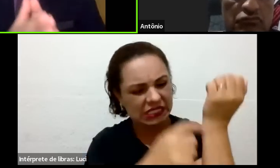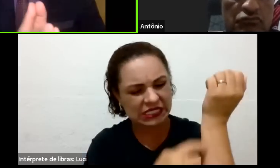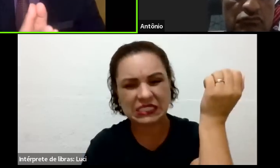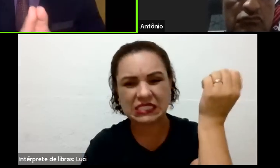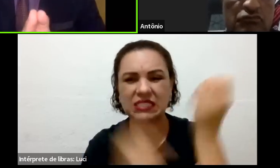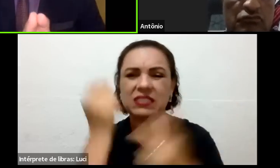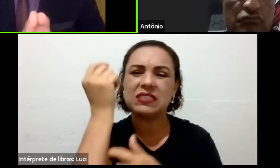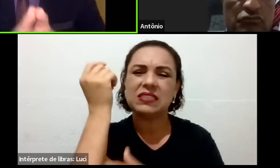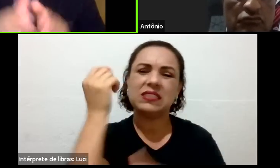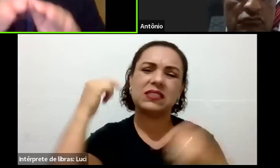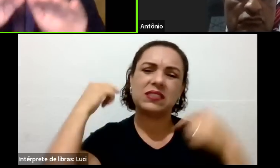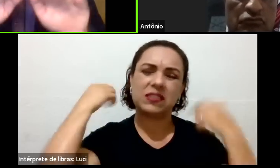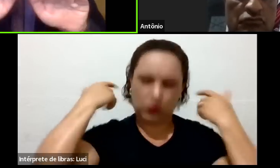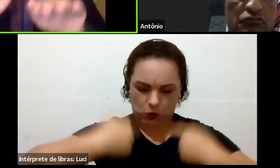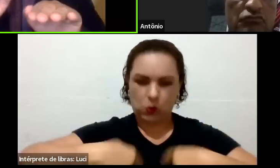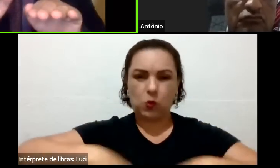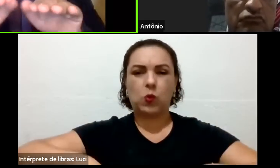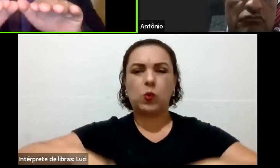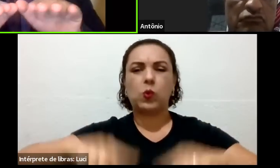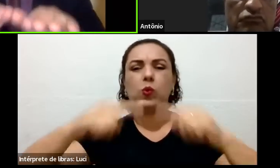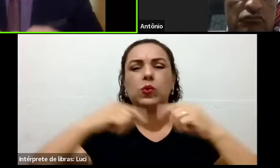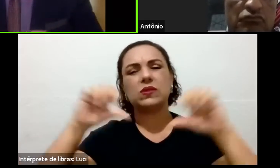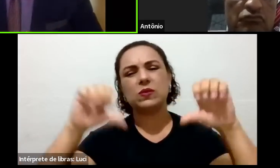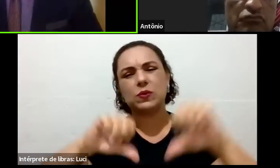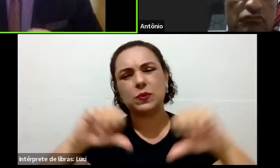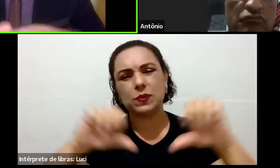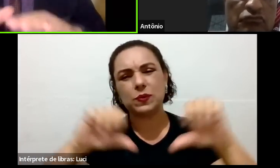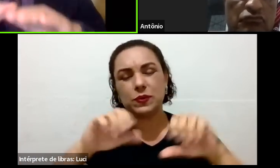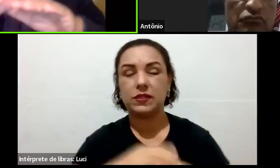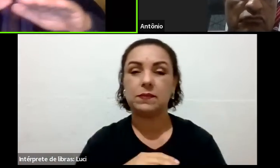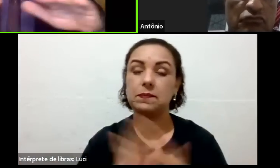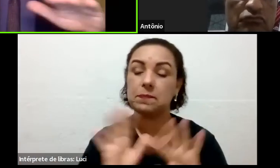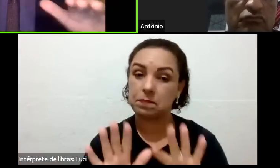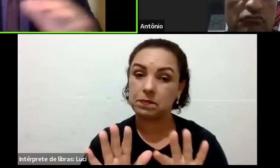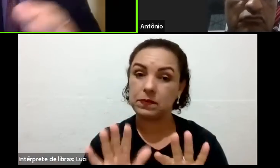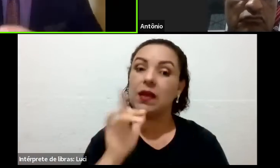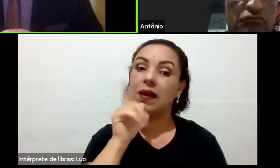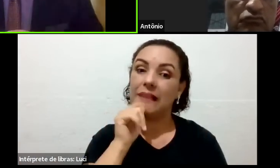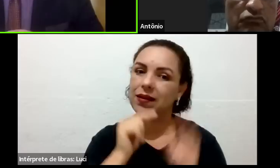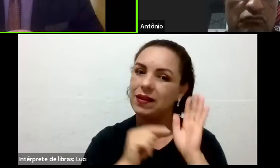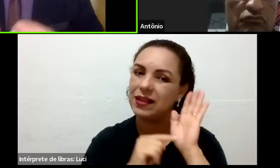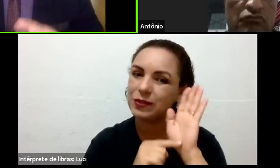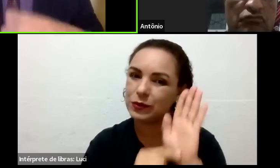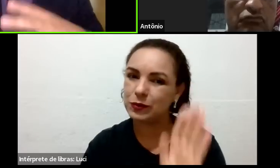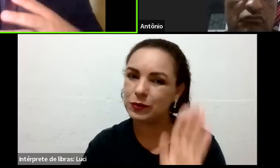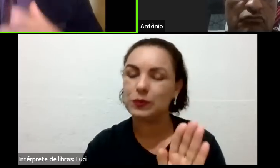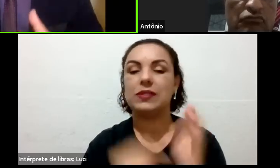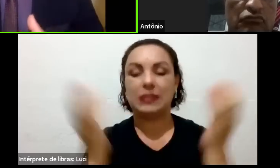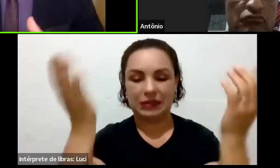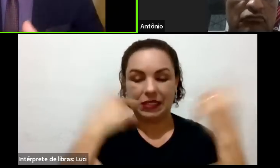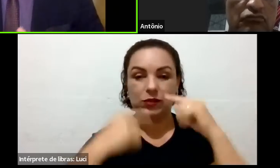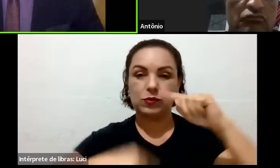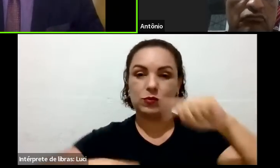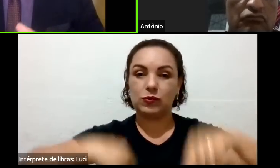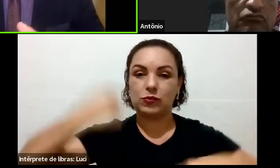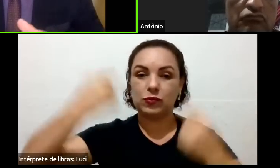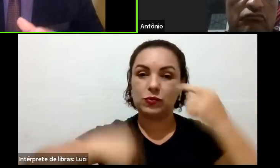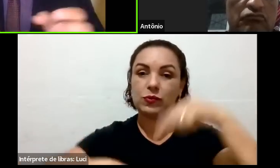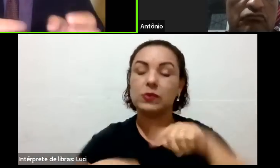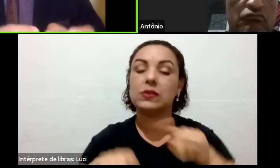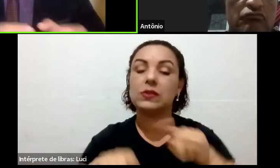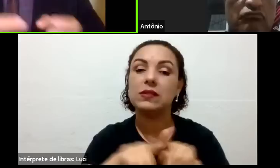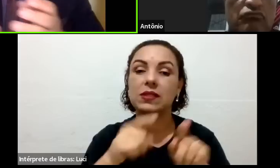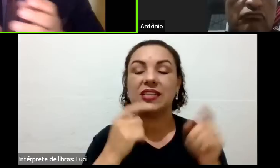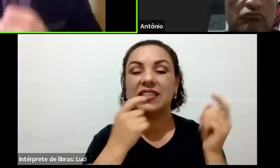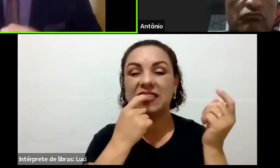equilibrar essa acidez, ela vai diminuir, vai ficar levemente alcalino, isso é um benefício muito grande para o